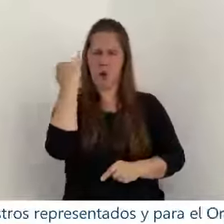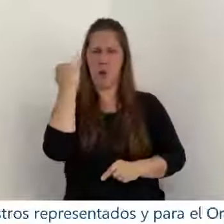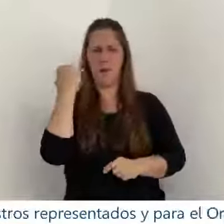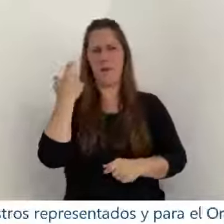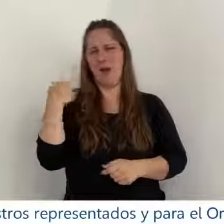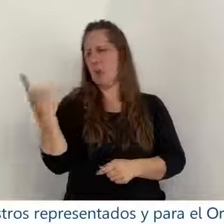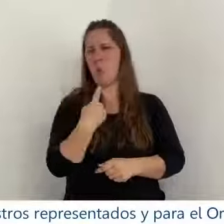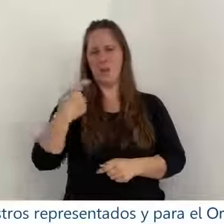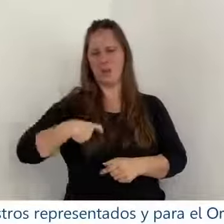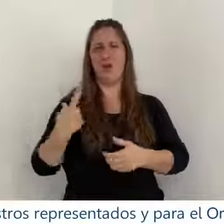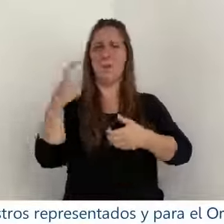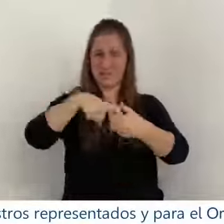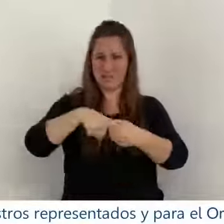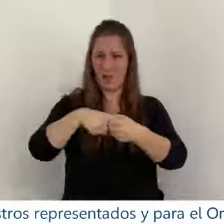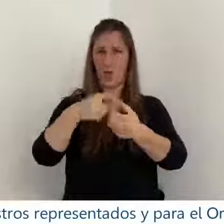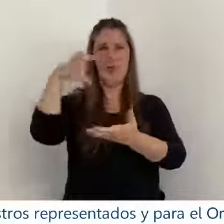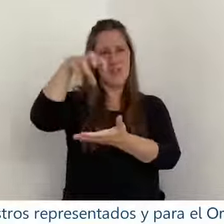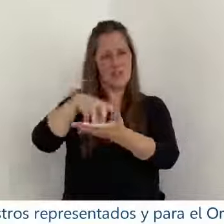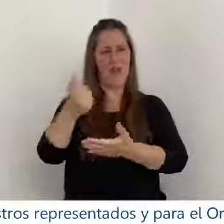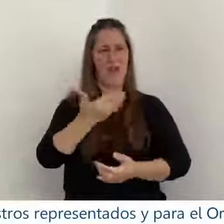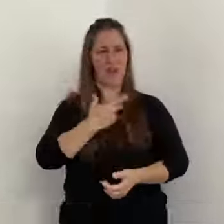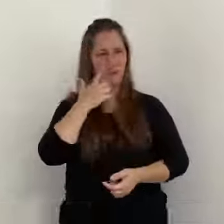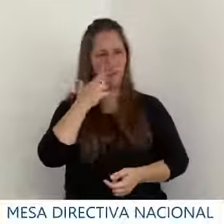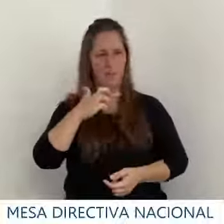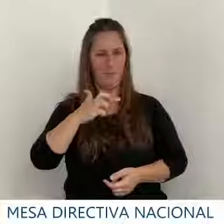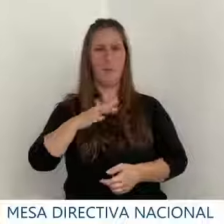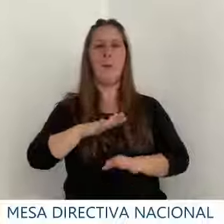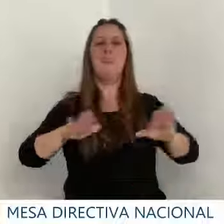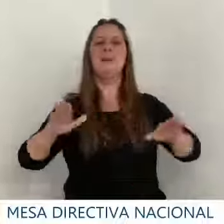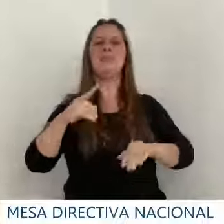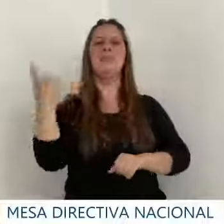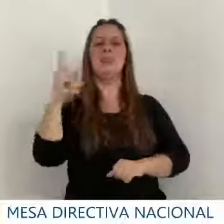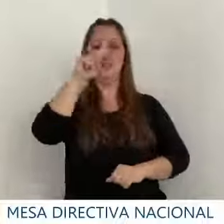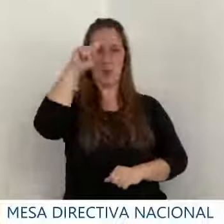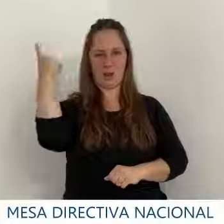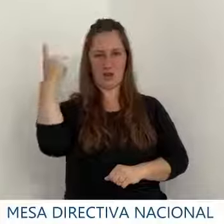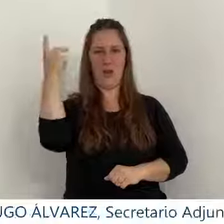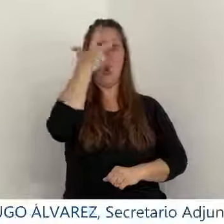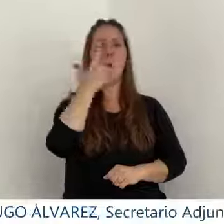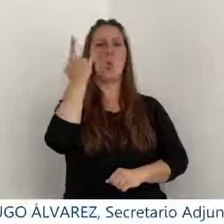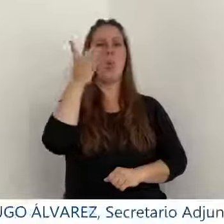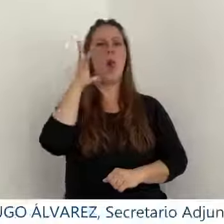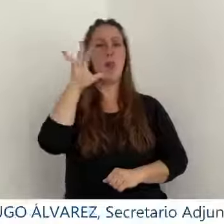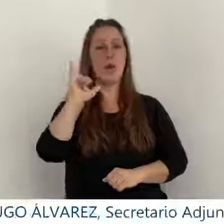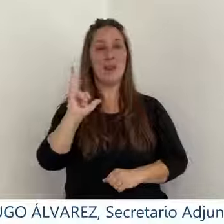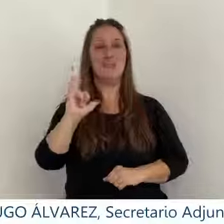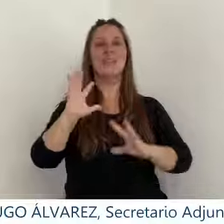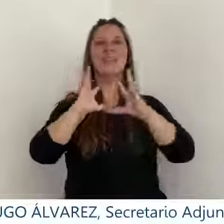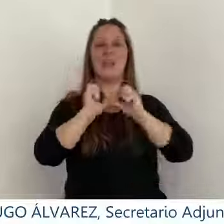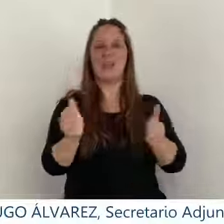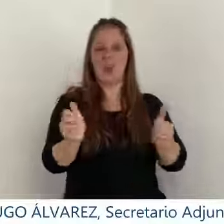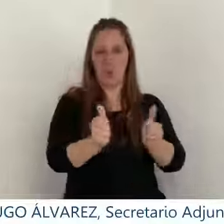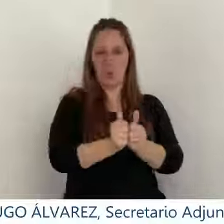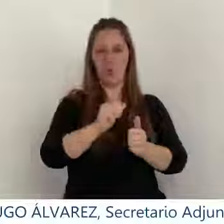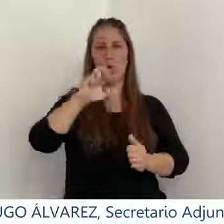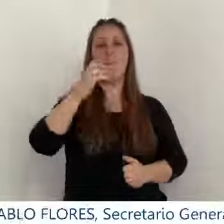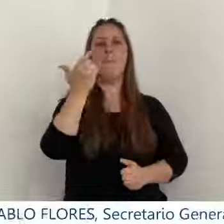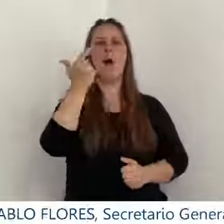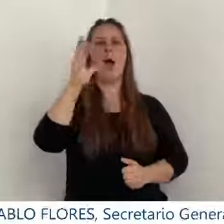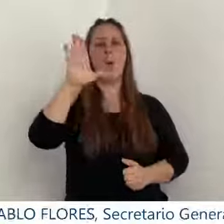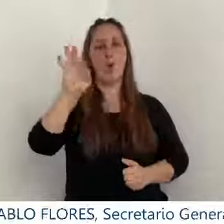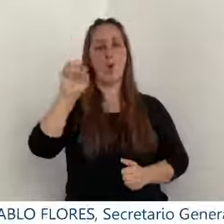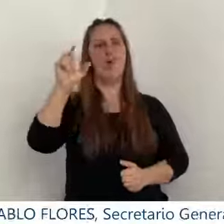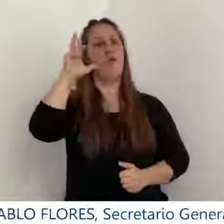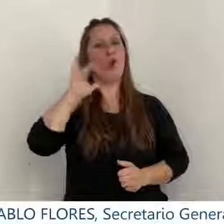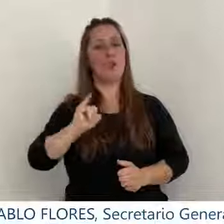nuestros representados y para el organismo Mesa Directiva Nacional Hugo Álvarez, Secretario Adjunto Pablo